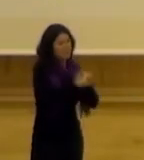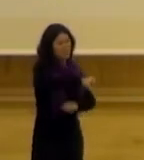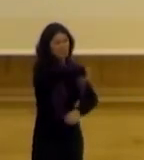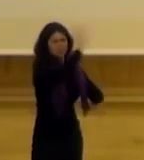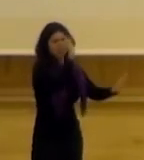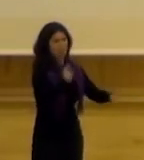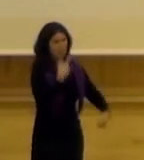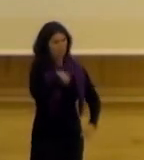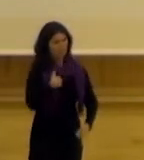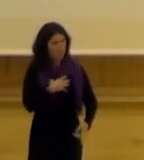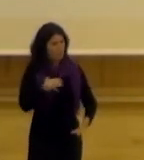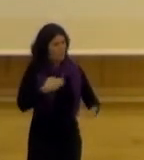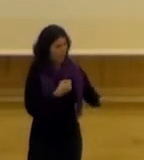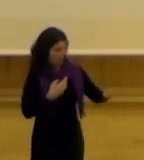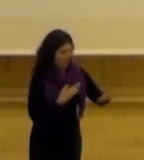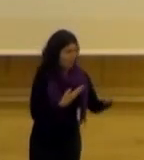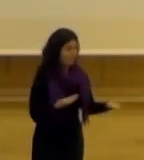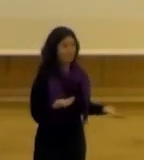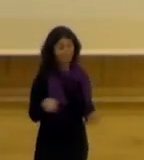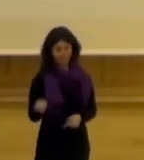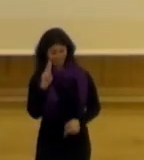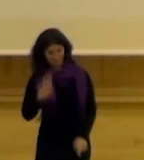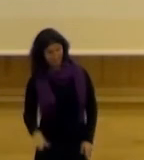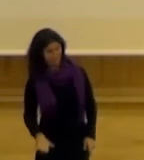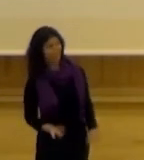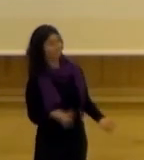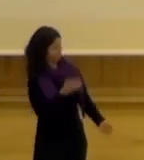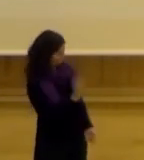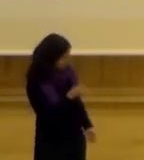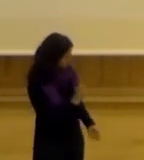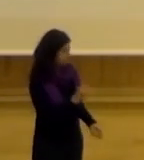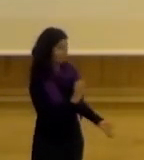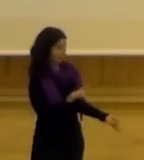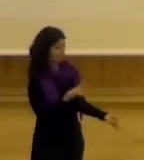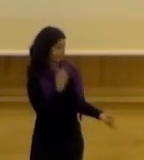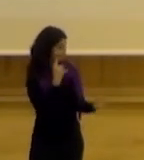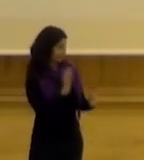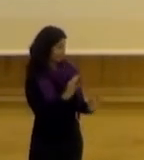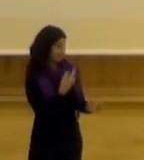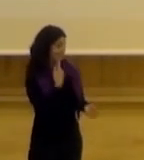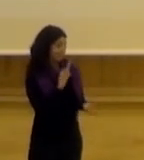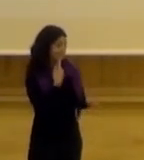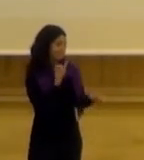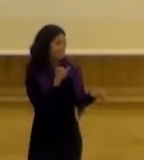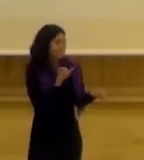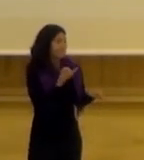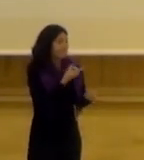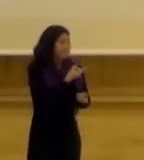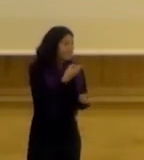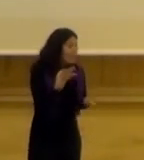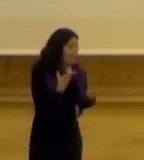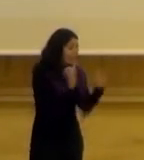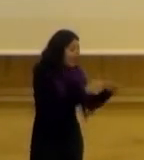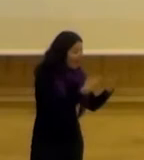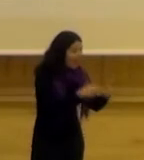que para personas bueno eso es una realidad es un modelo de ciudad que debemos discutir digamos entonces la peatonalización o no de ciertas